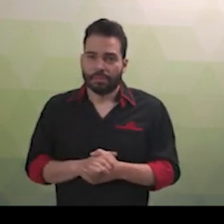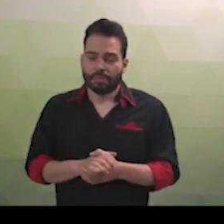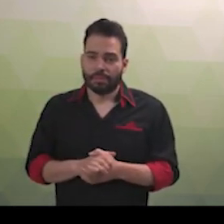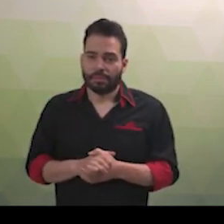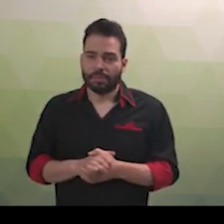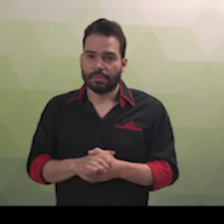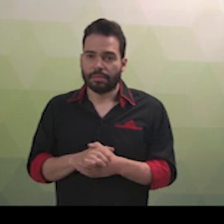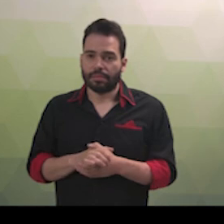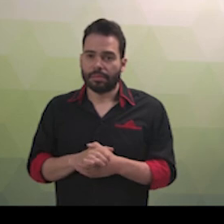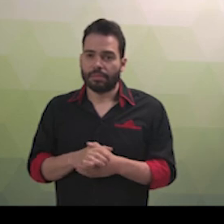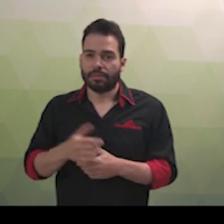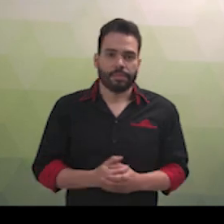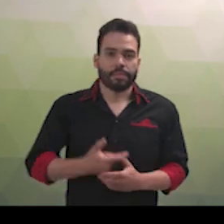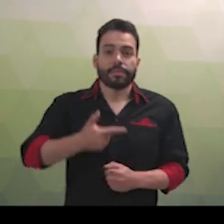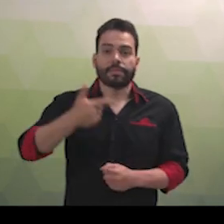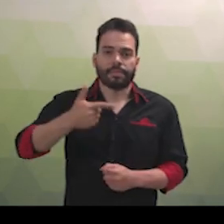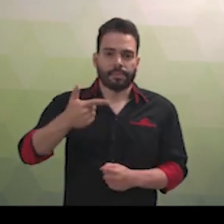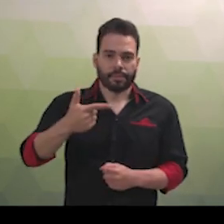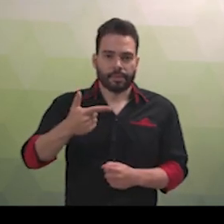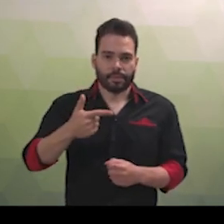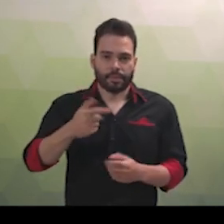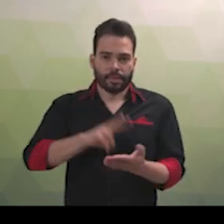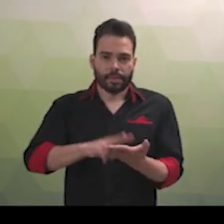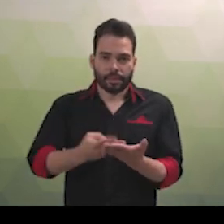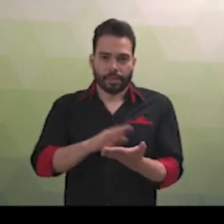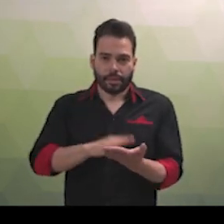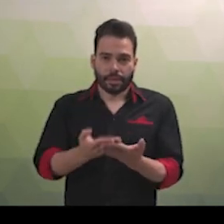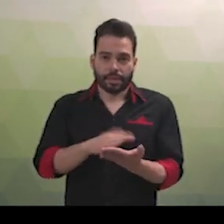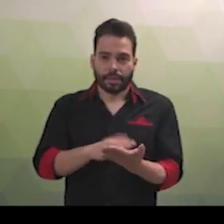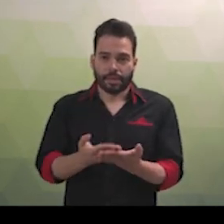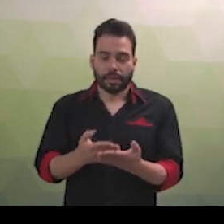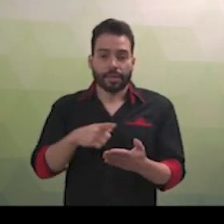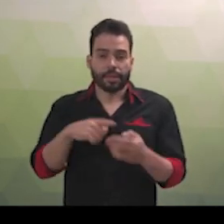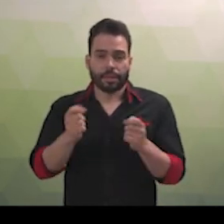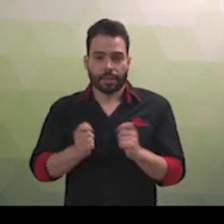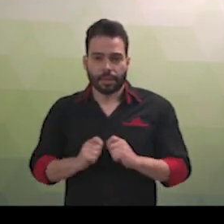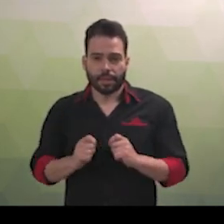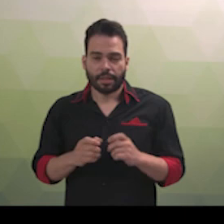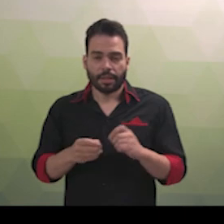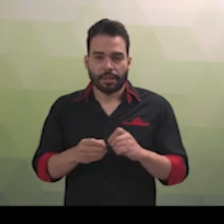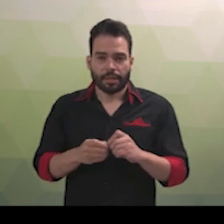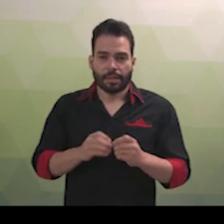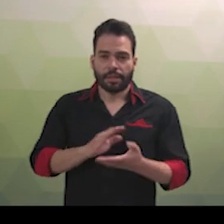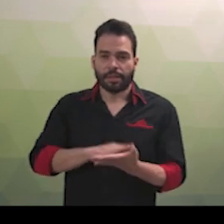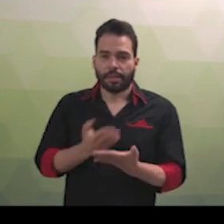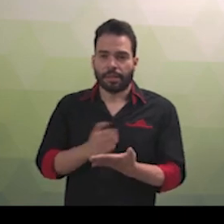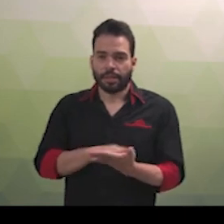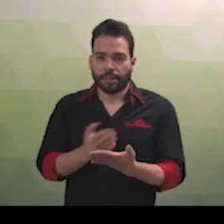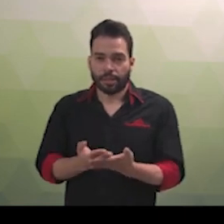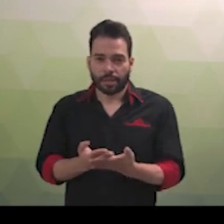simultânea ou consecutiva e proficiência em tradução e interpretação da Libras e da